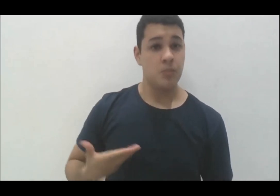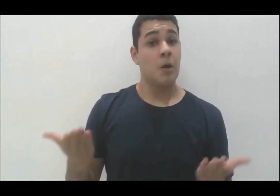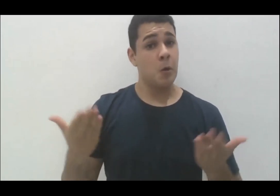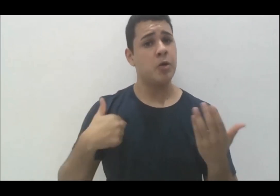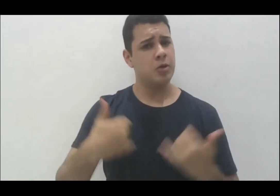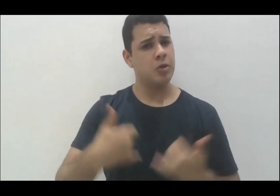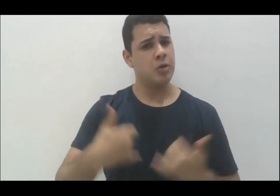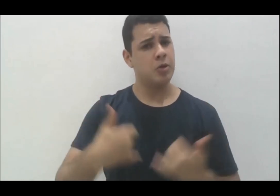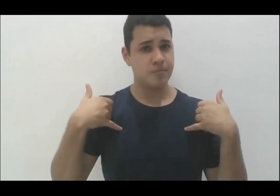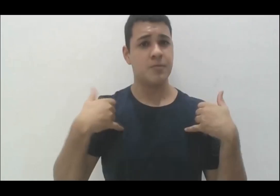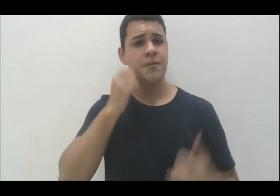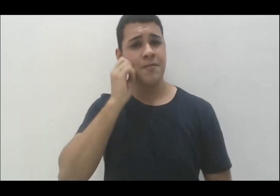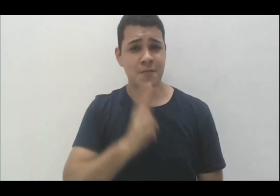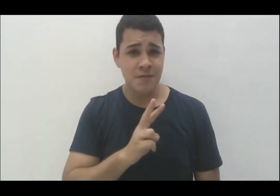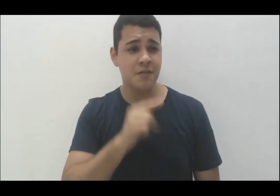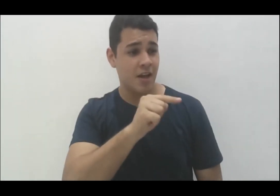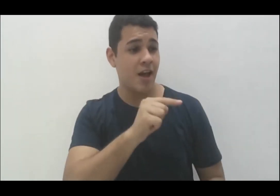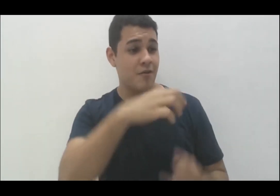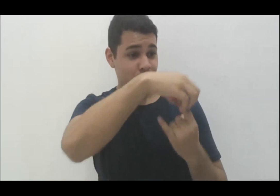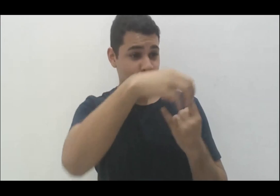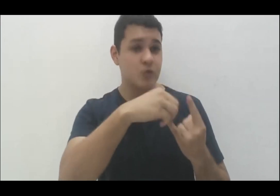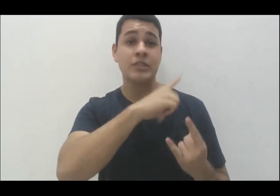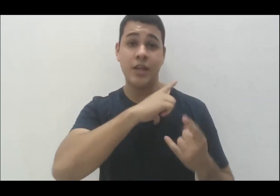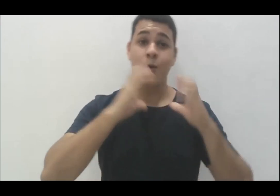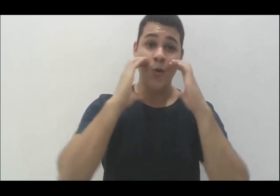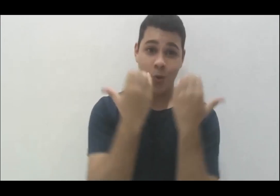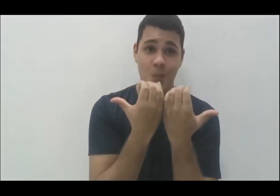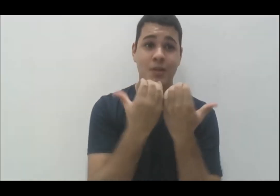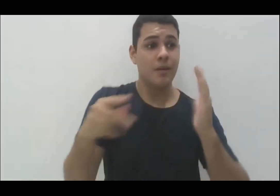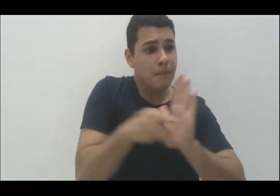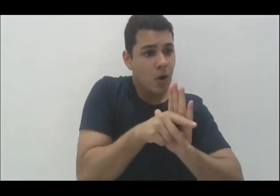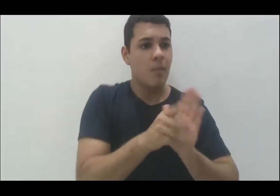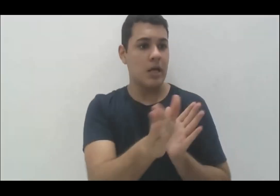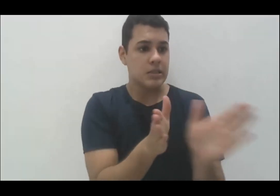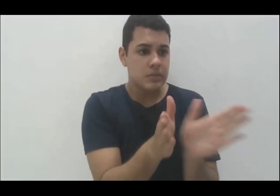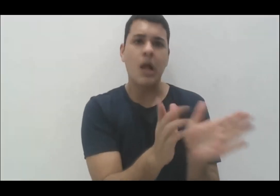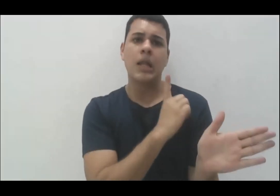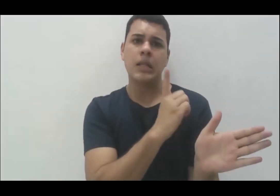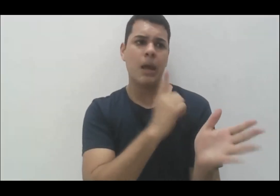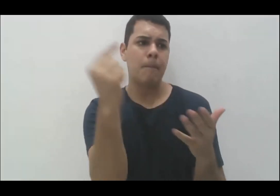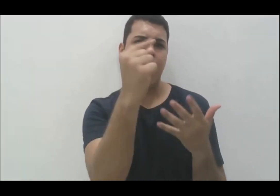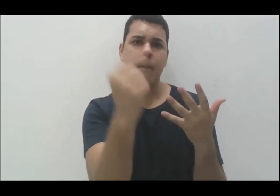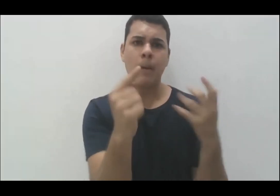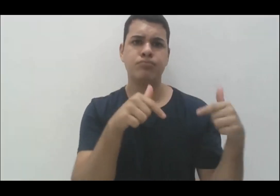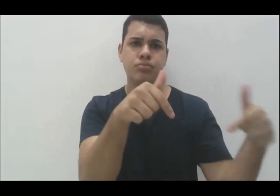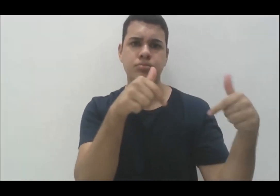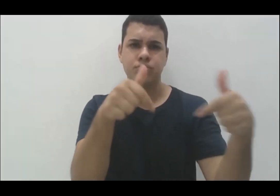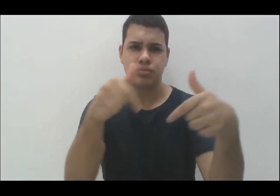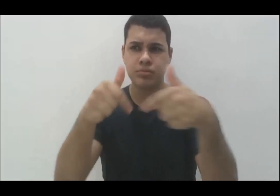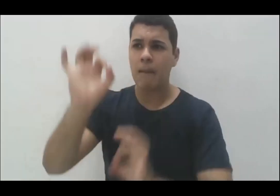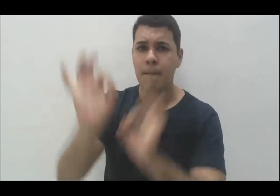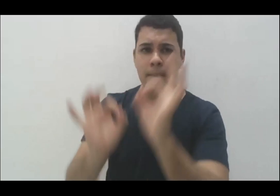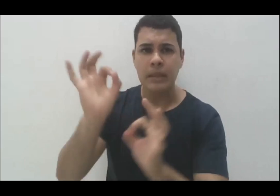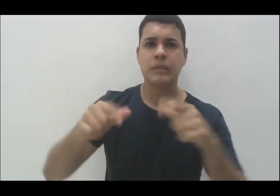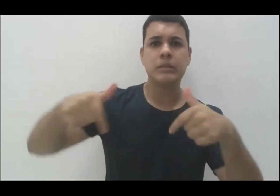a Fio Cruz tem o comitê e o comitê está se fazendo presente nos diferentes espaços, porque de fato tem que ser